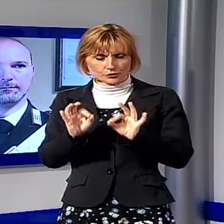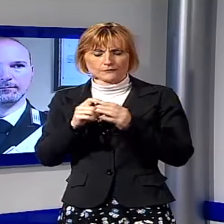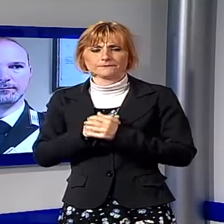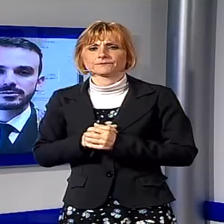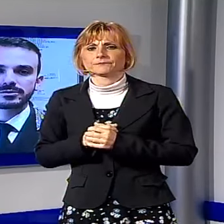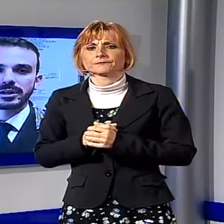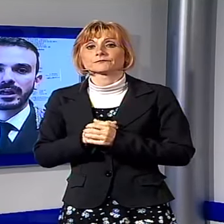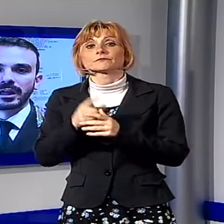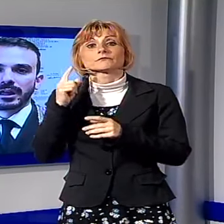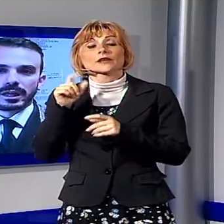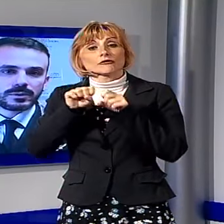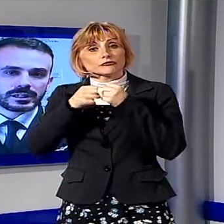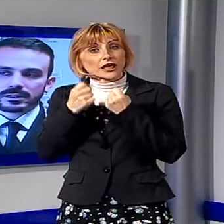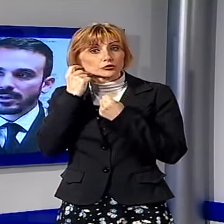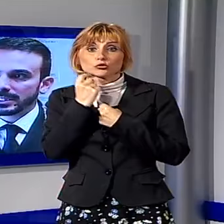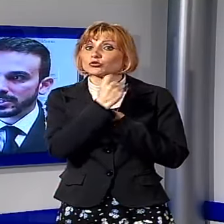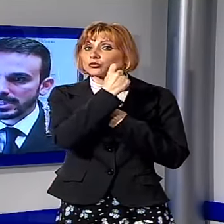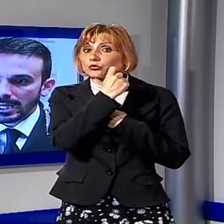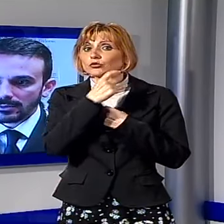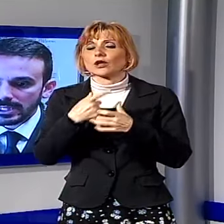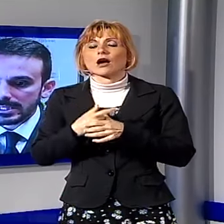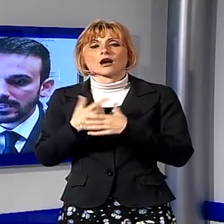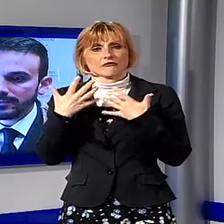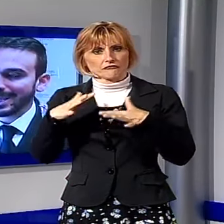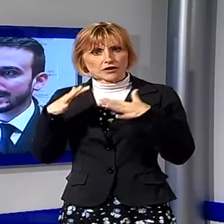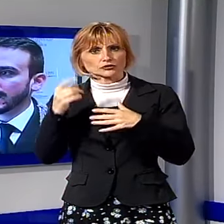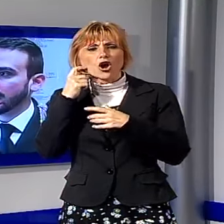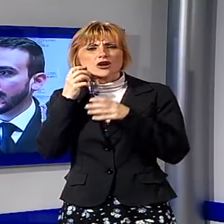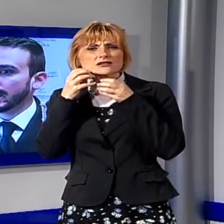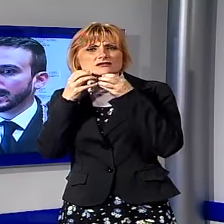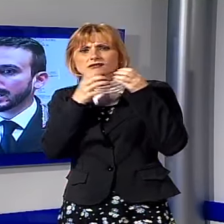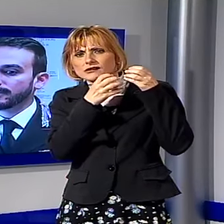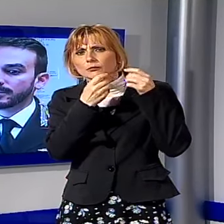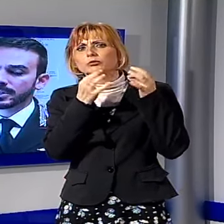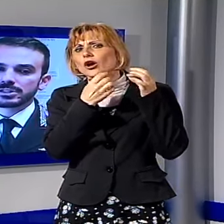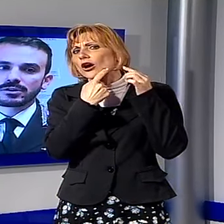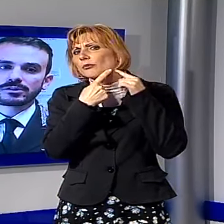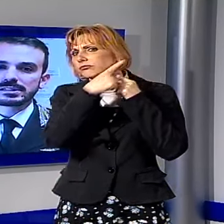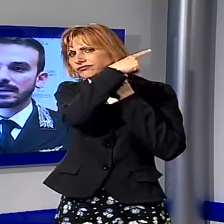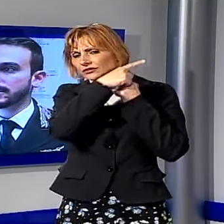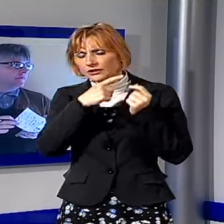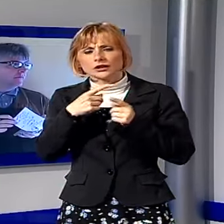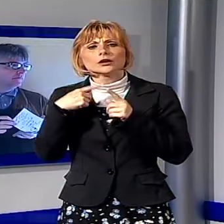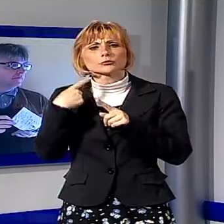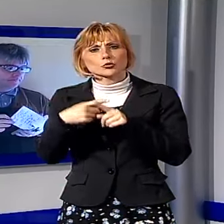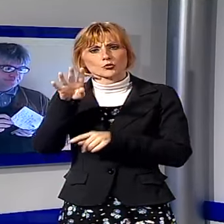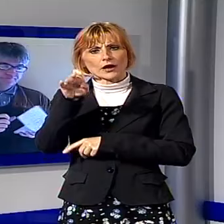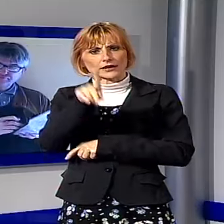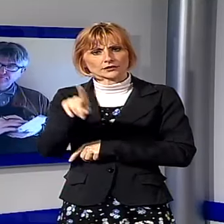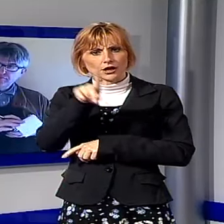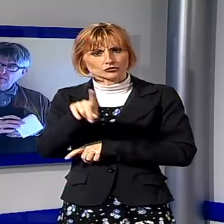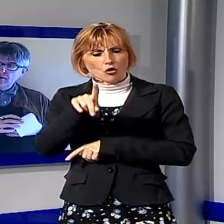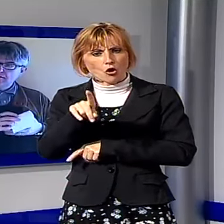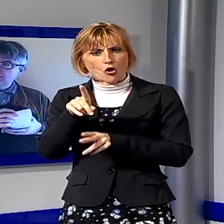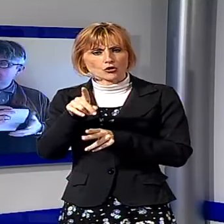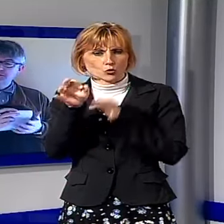mandibola. Frattura scomposta ed esposta, cioè con l'osso che è fuoriuscito dalla pelle e 40 giorni di prognosi.